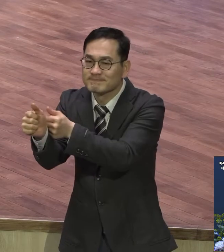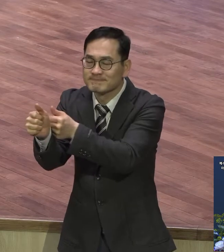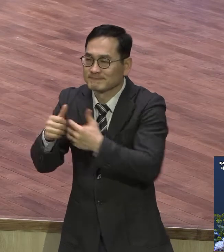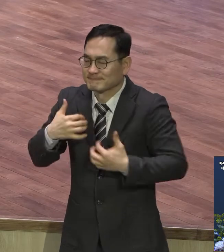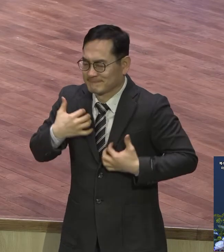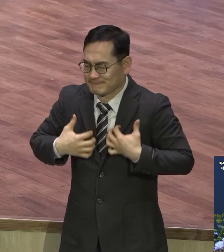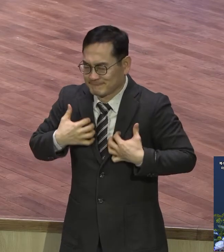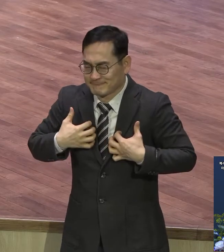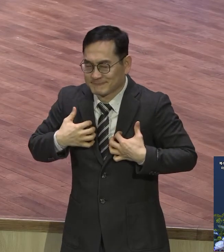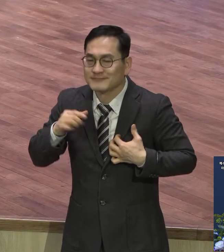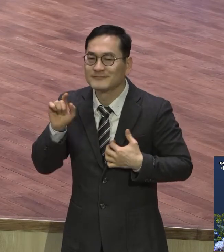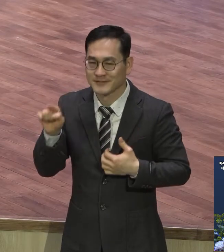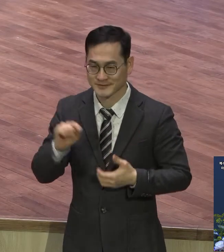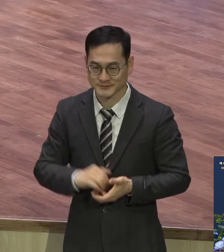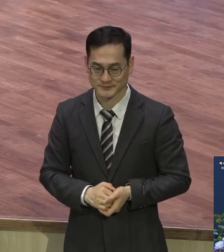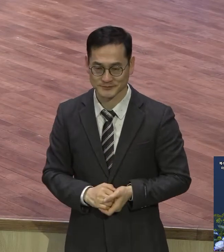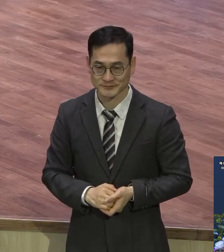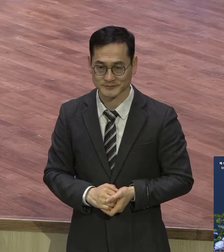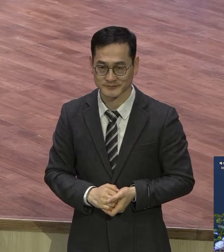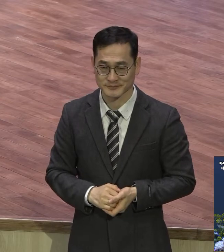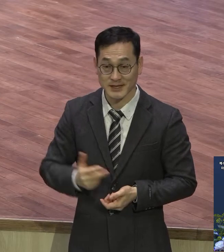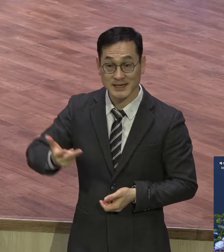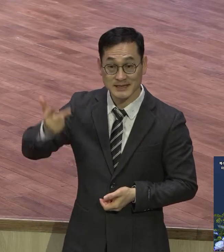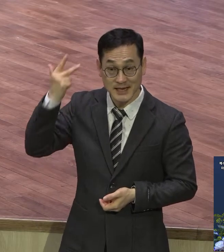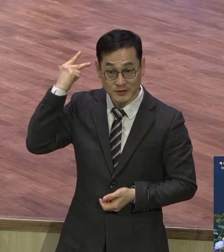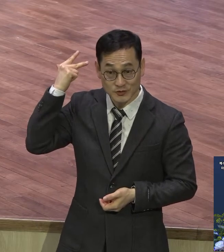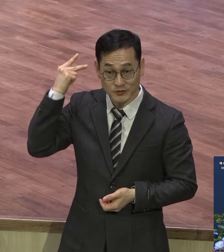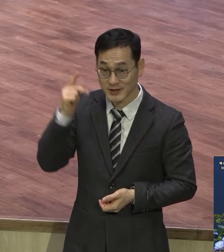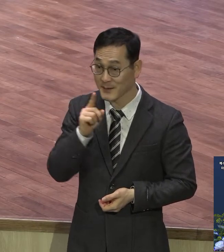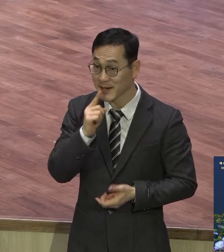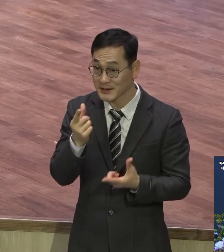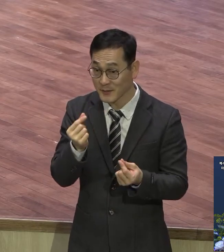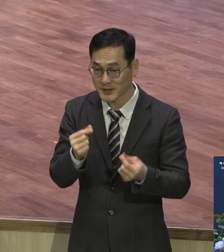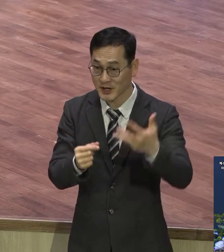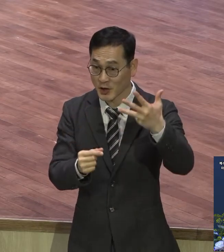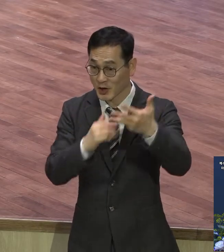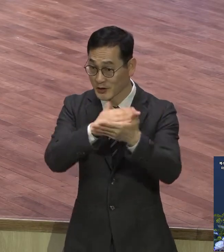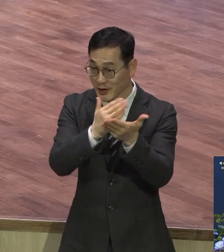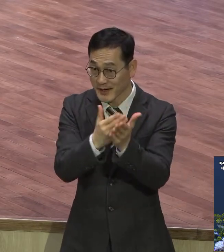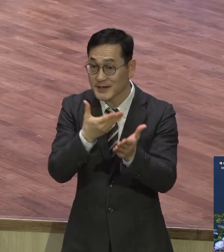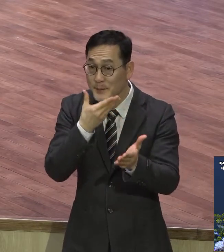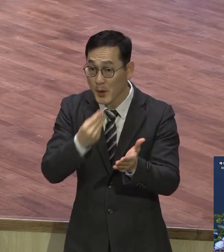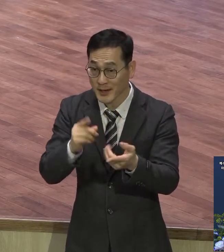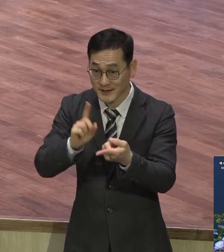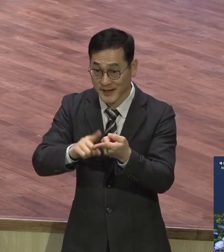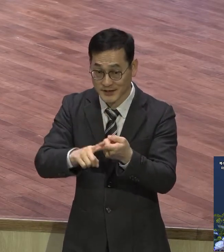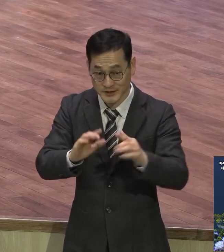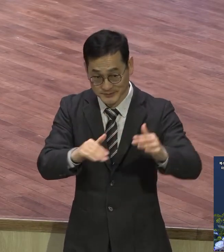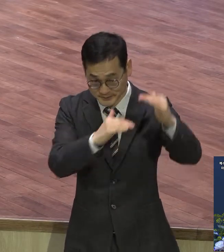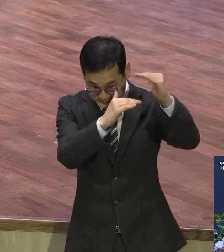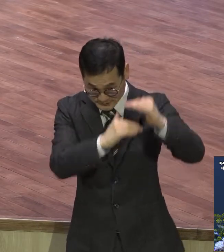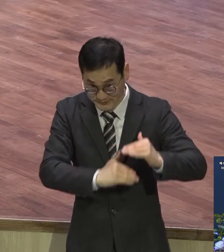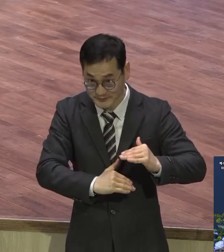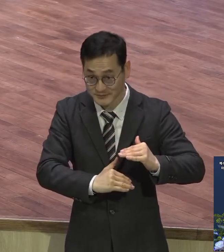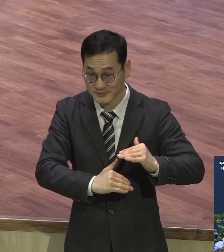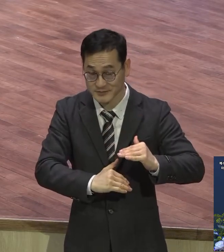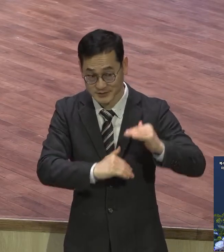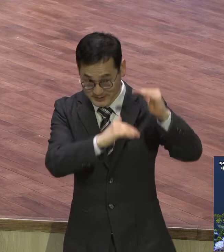예수님의 행복 비전의 핵심인 팔복의 말씀을 우리가 살펴보고 있는데 팔복의 특징이